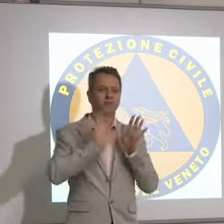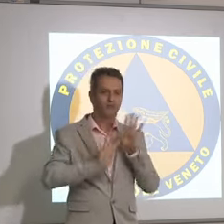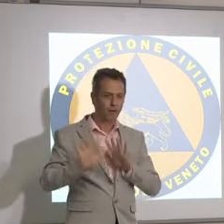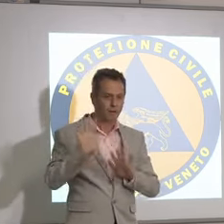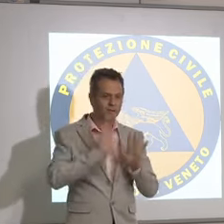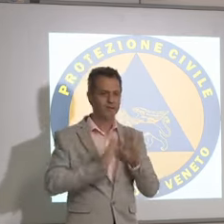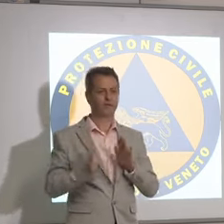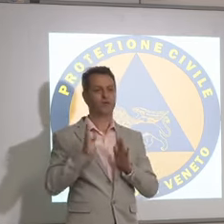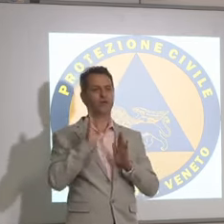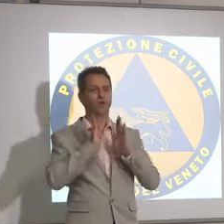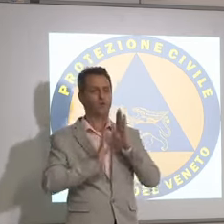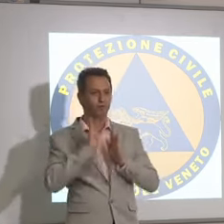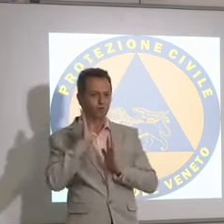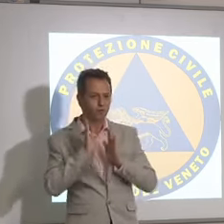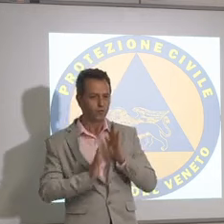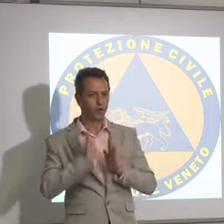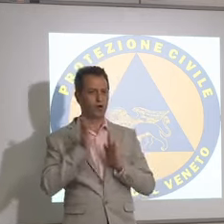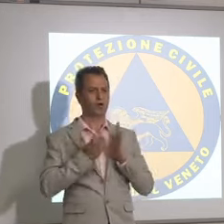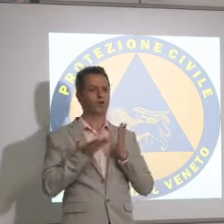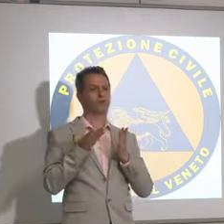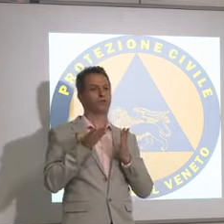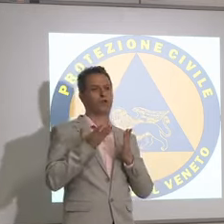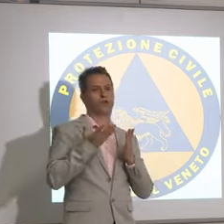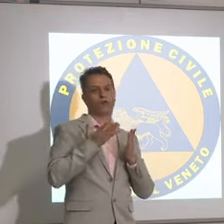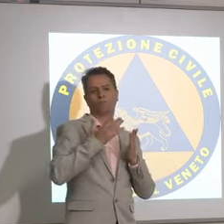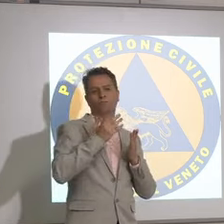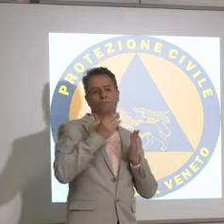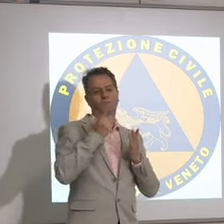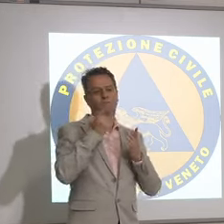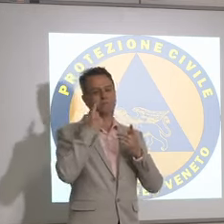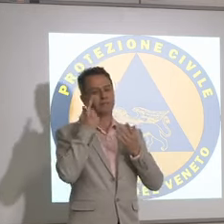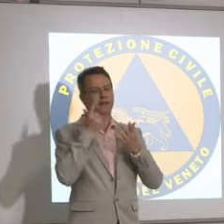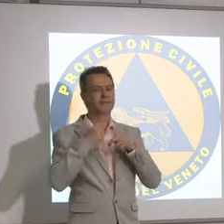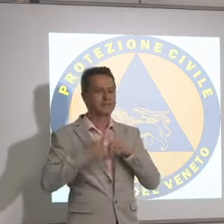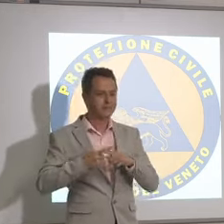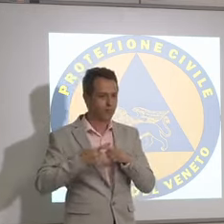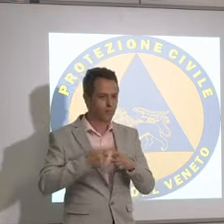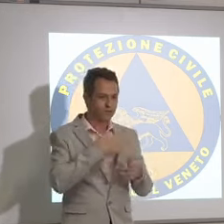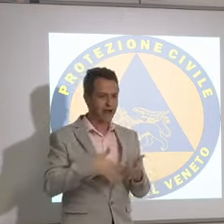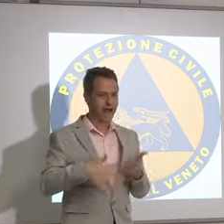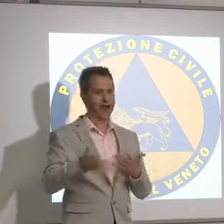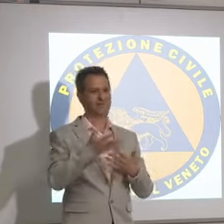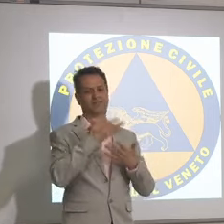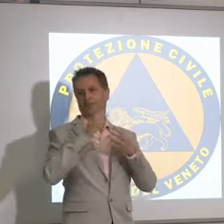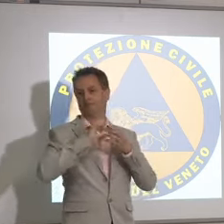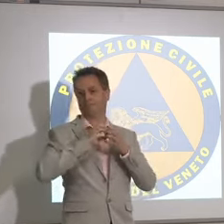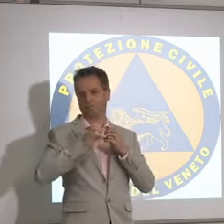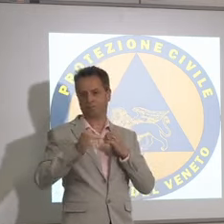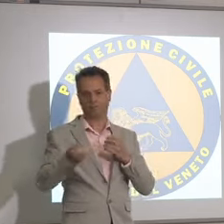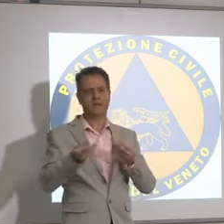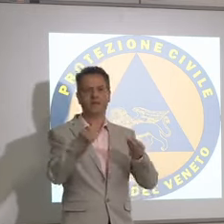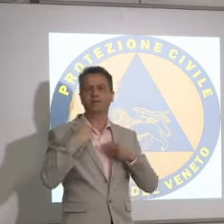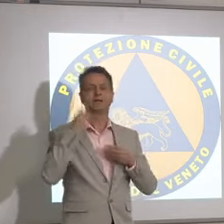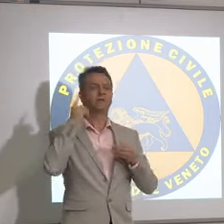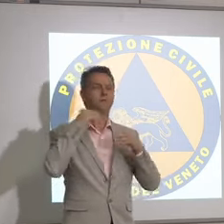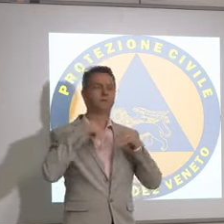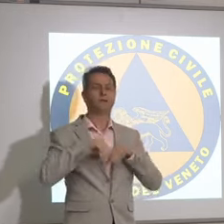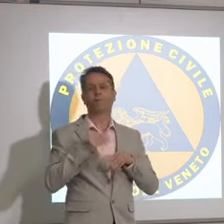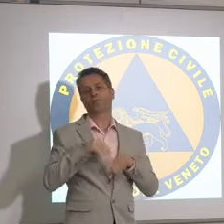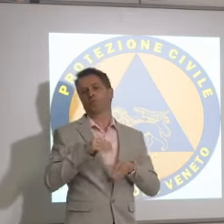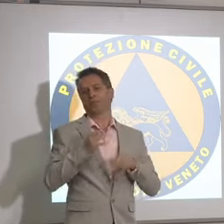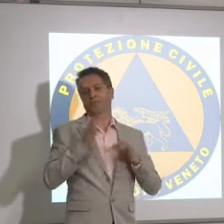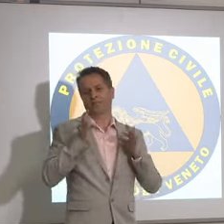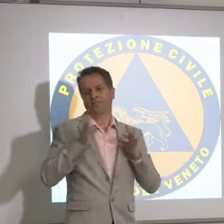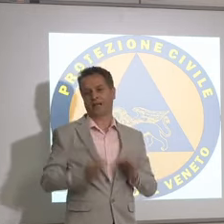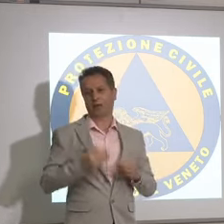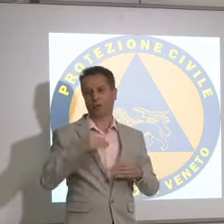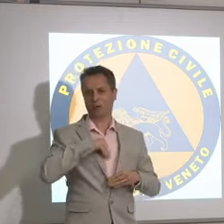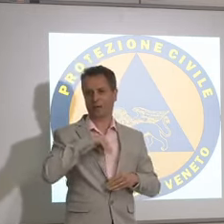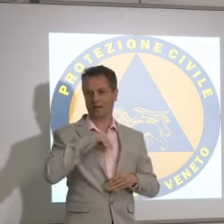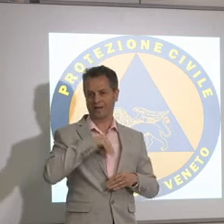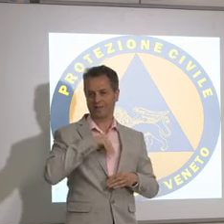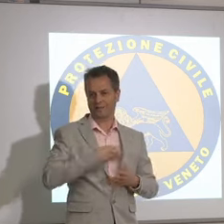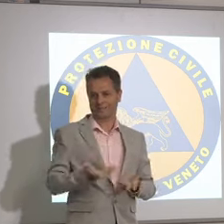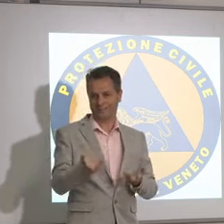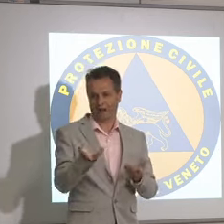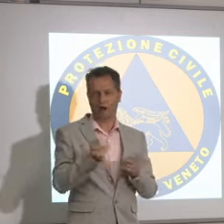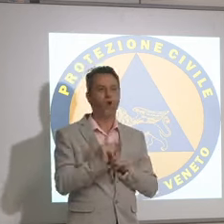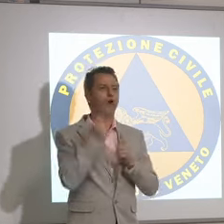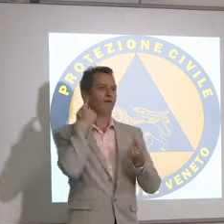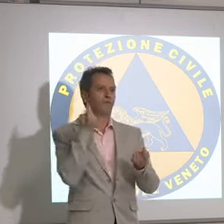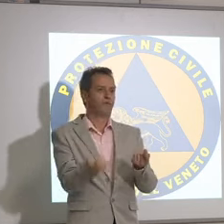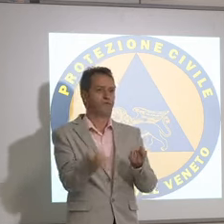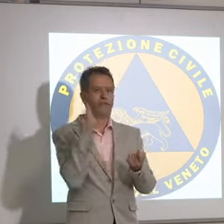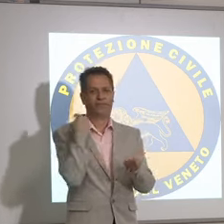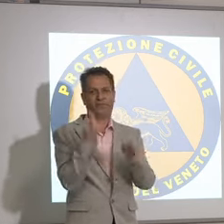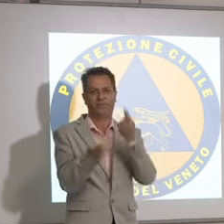per noi sordi è la prima volta è un record per noi aver ottenuto questo per aver avuto tutte le informazioni